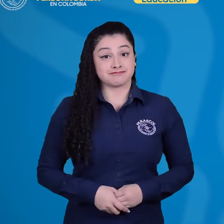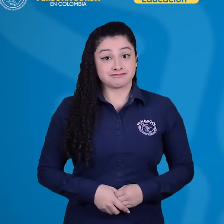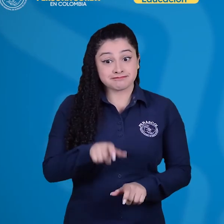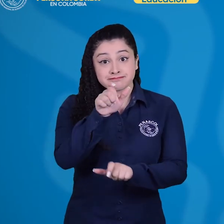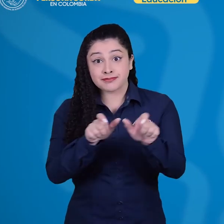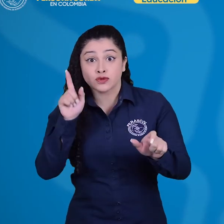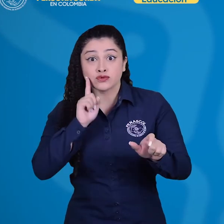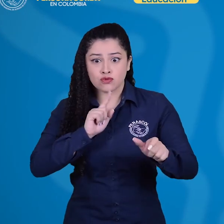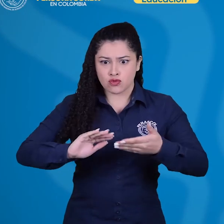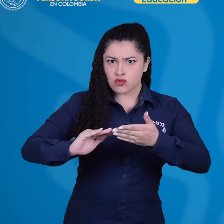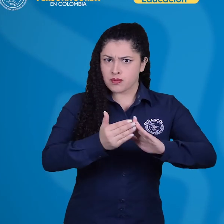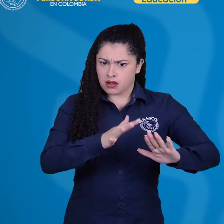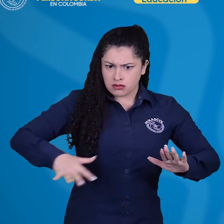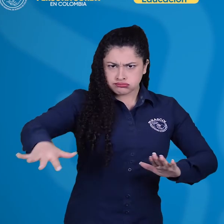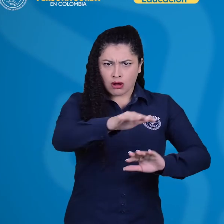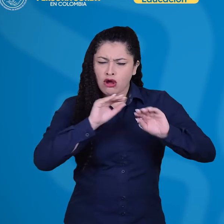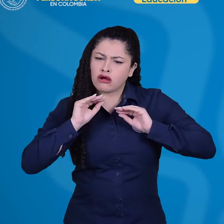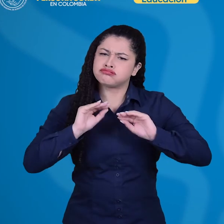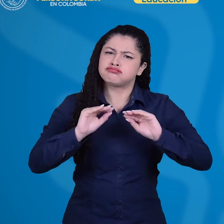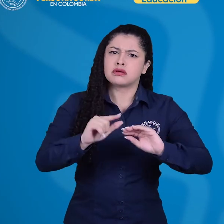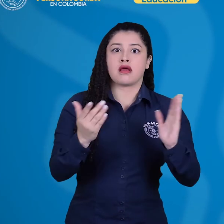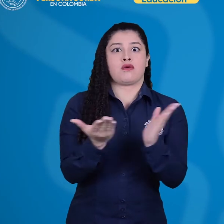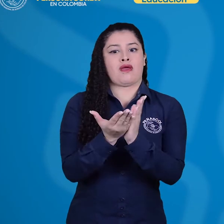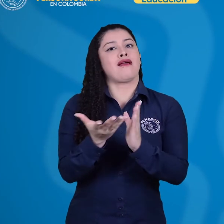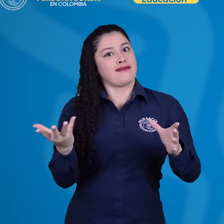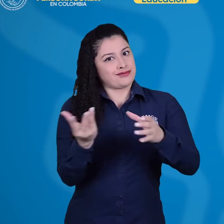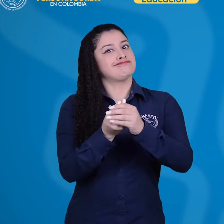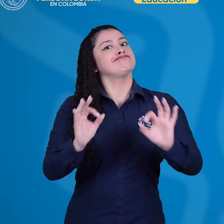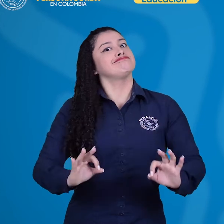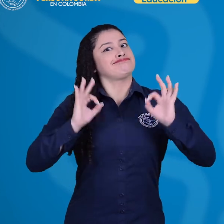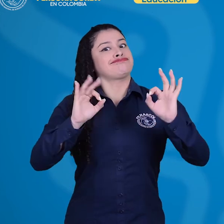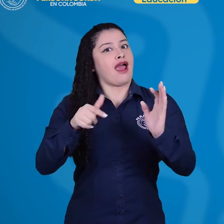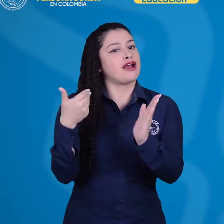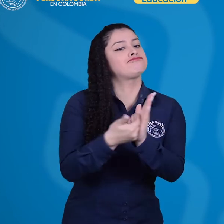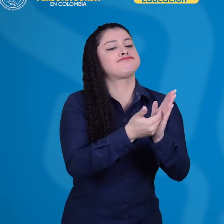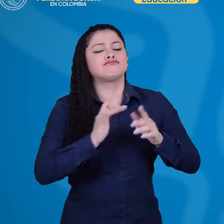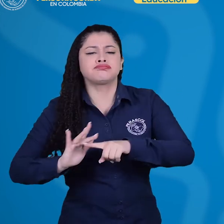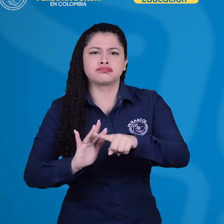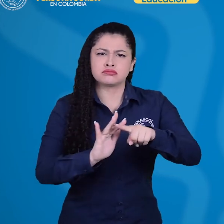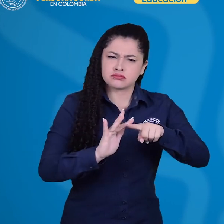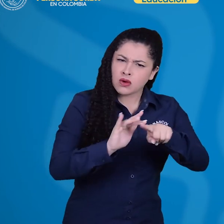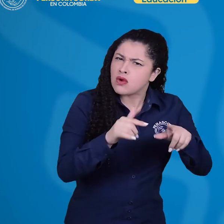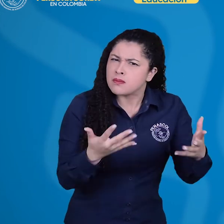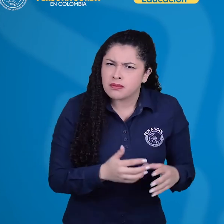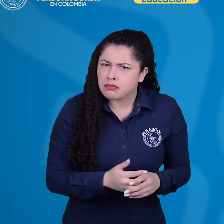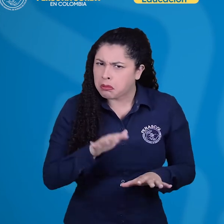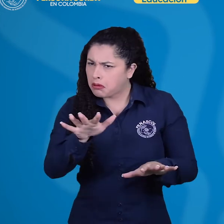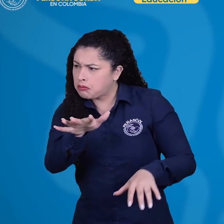La implementación y garantía de una educación inclusiva para la comunidad sorda no puede ser ajena a la